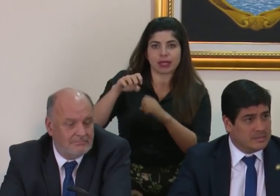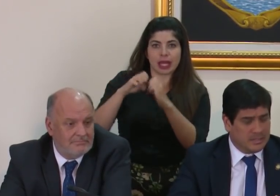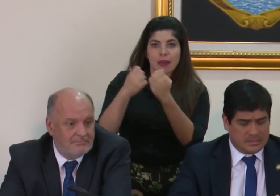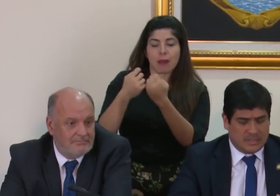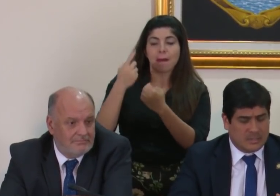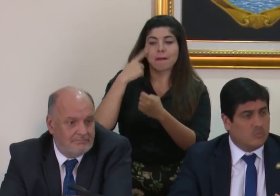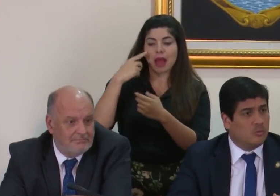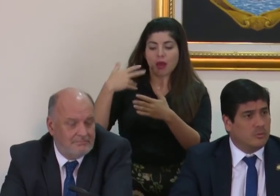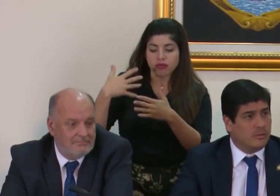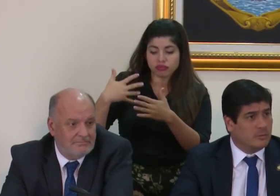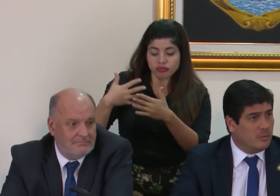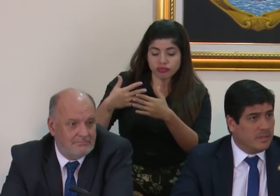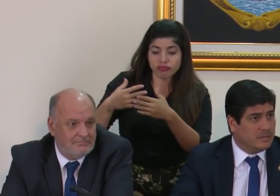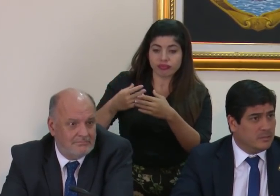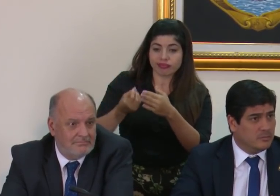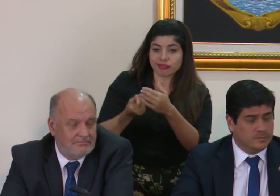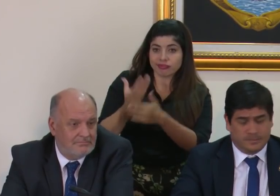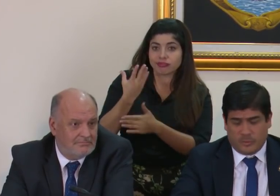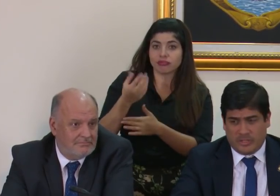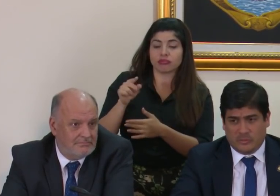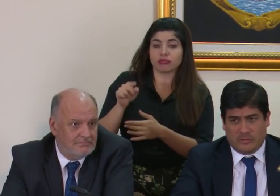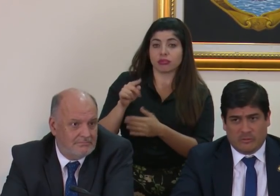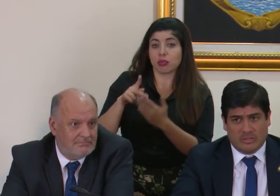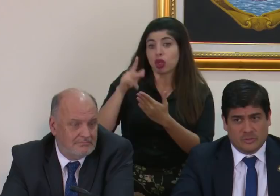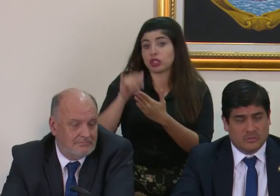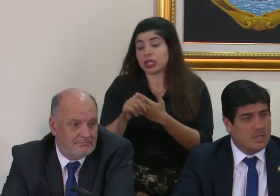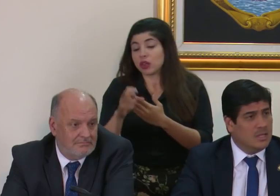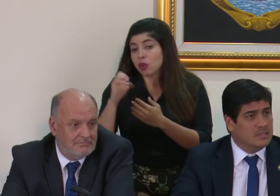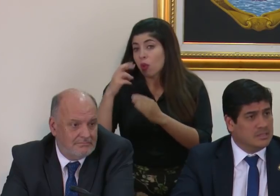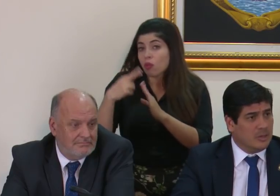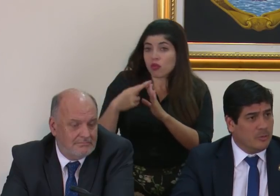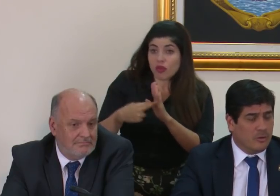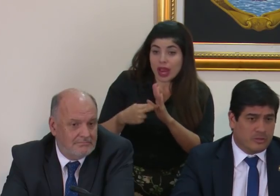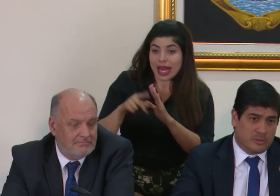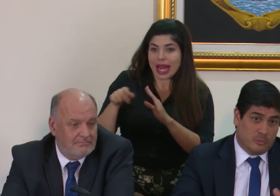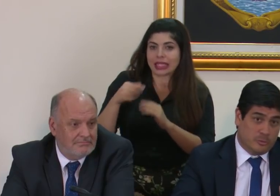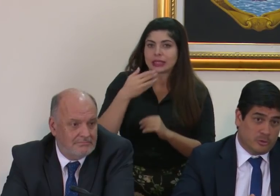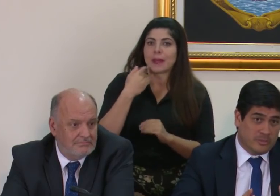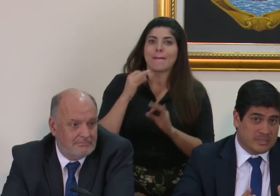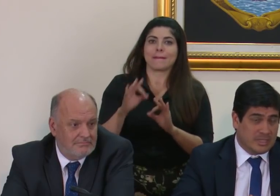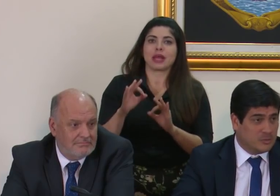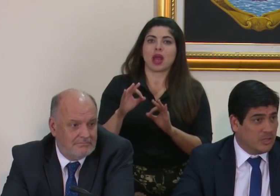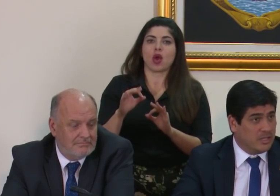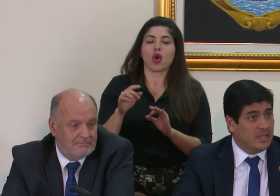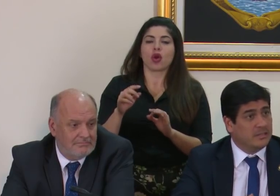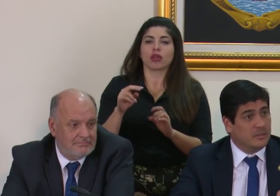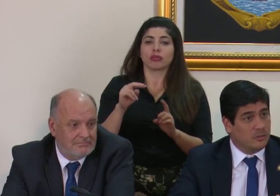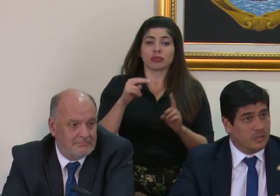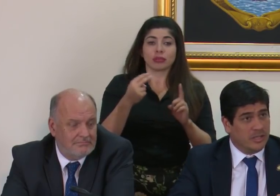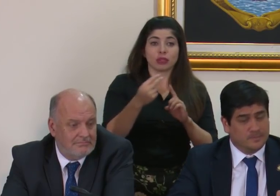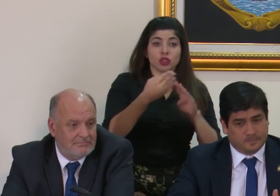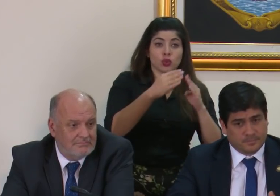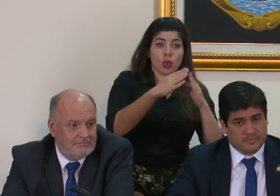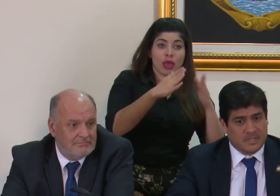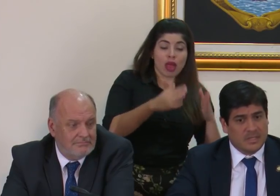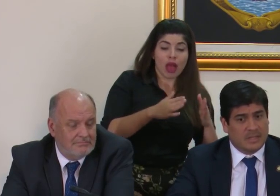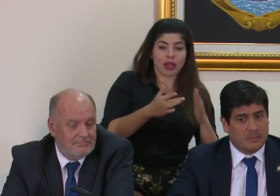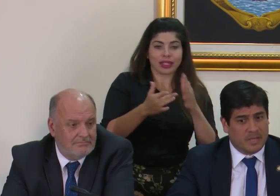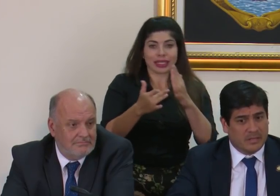que lo que ahí se salga como eventualmente un proyecto, una regulación sea lo mejor desde un punto de vista de la ciudadanía, tecnología